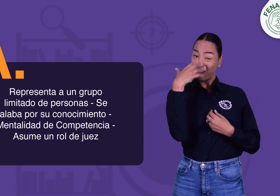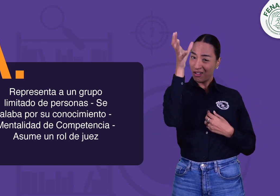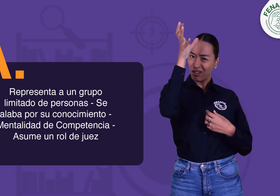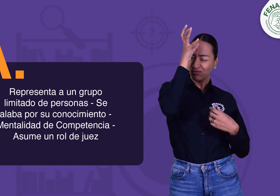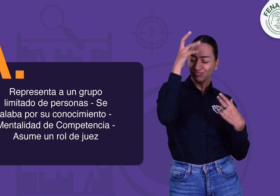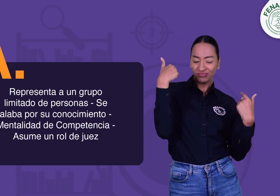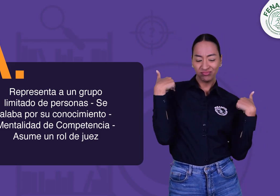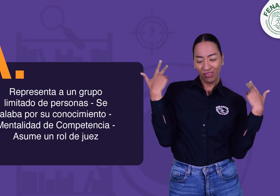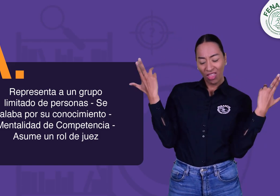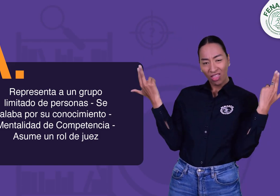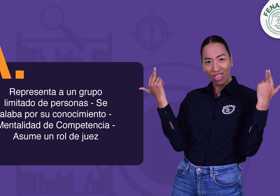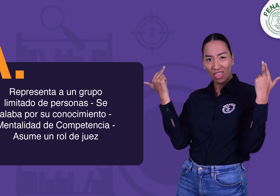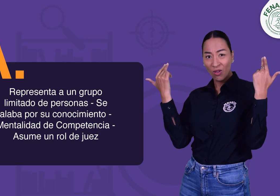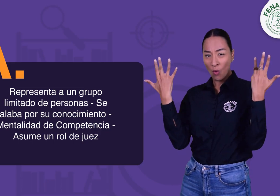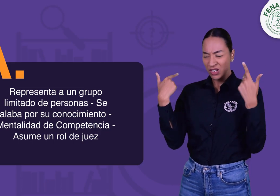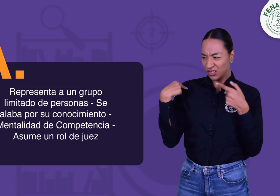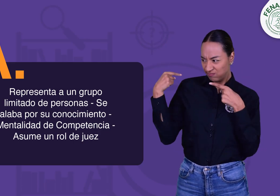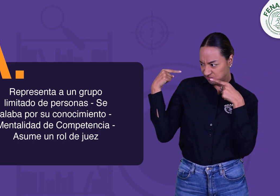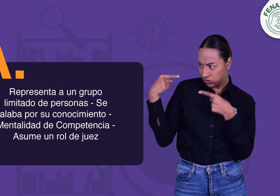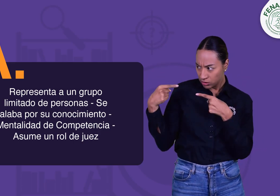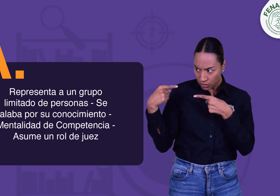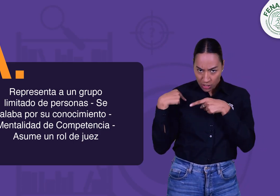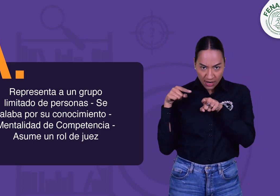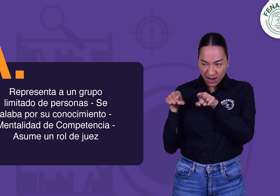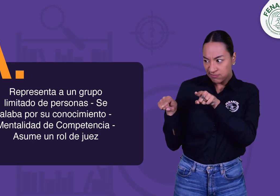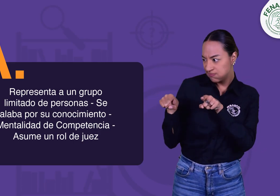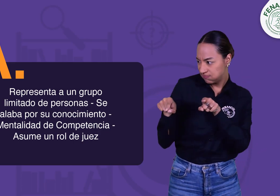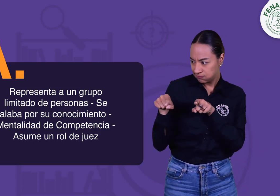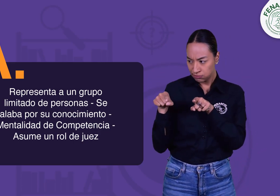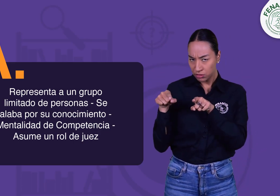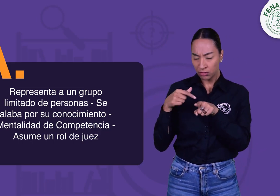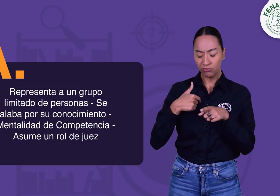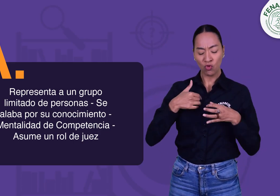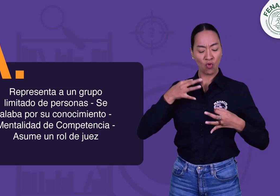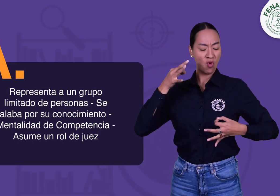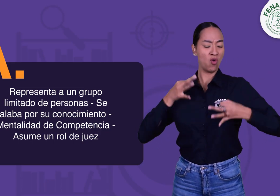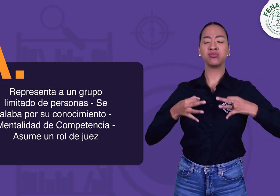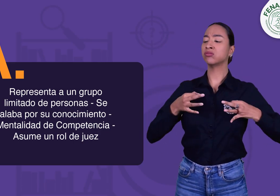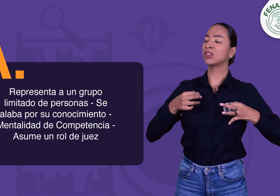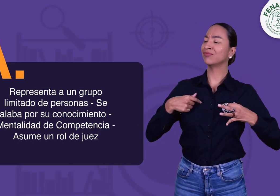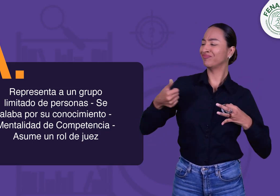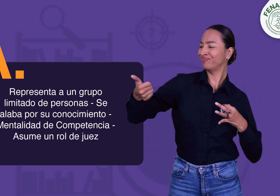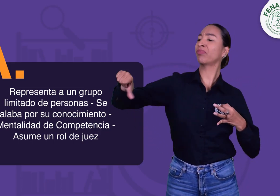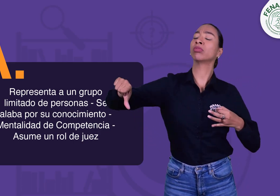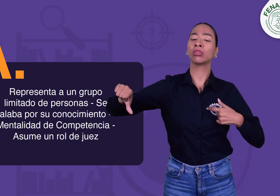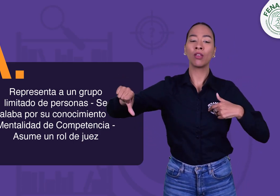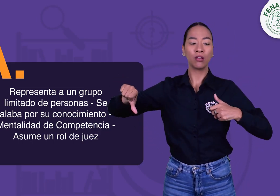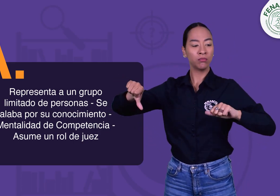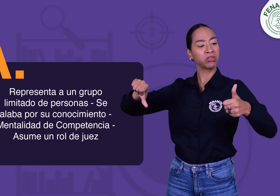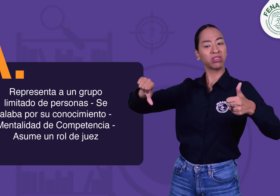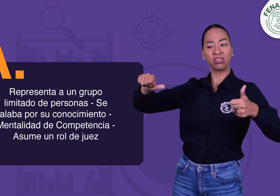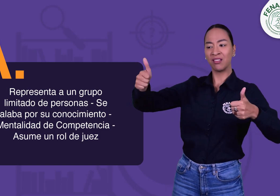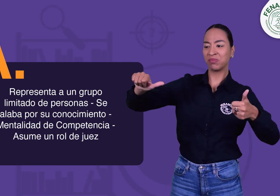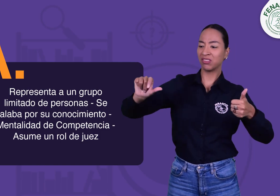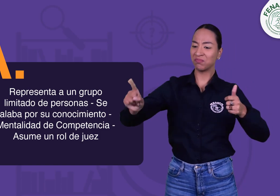conocimiento. Mentalidad de competencia. Asume un rol de juez.